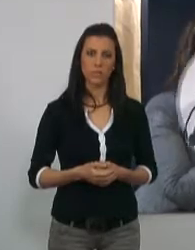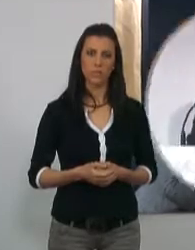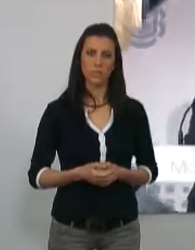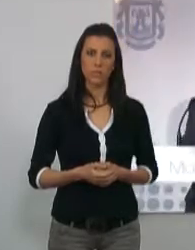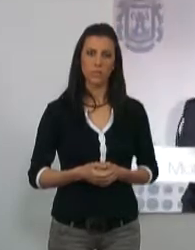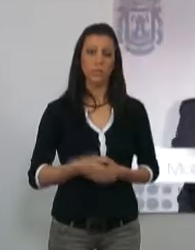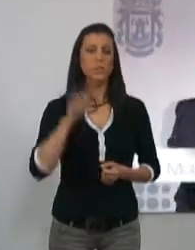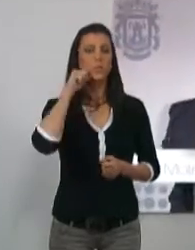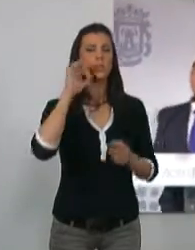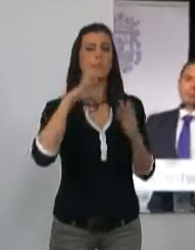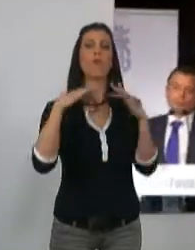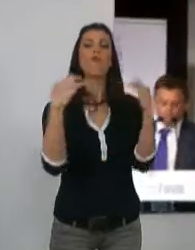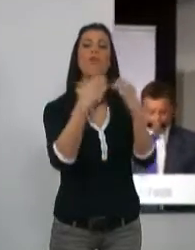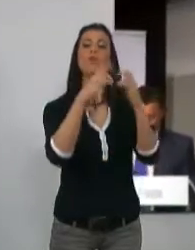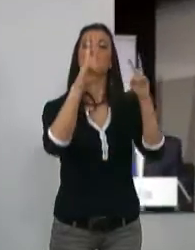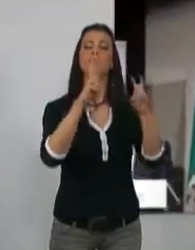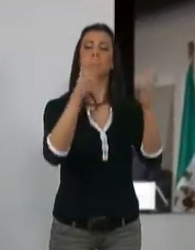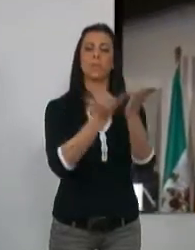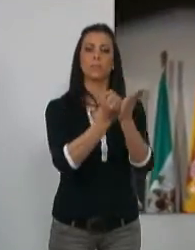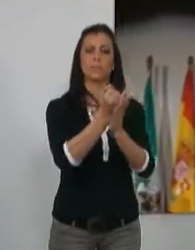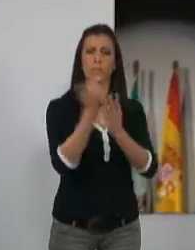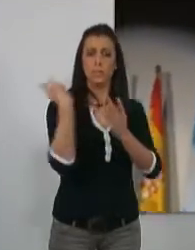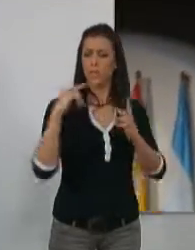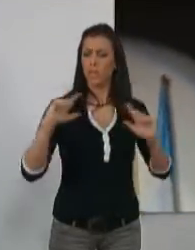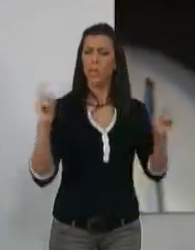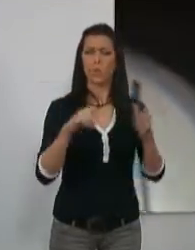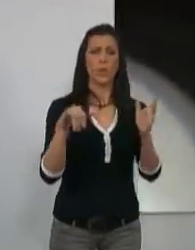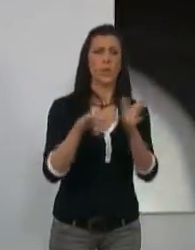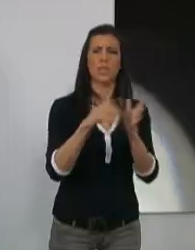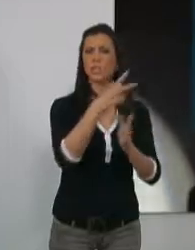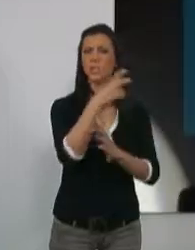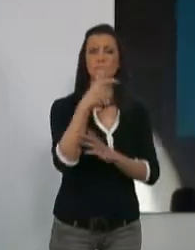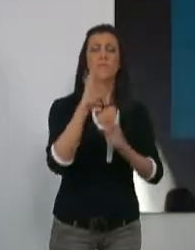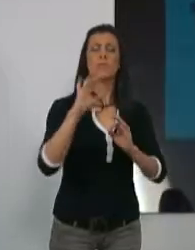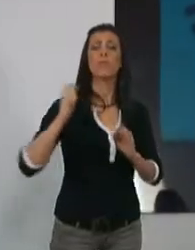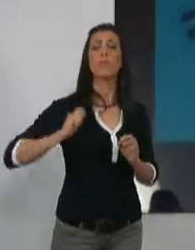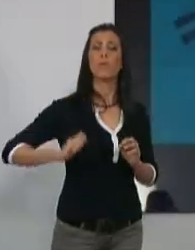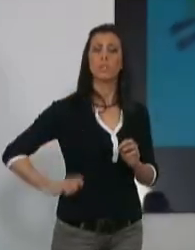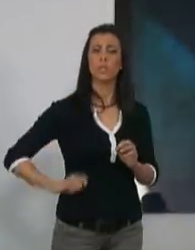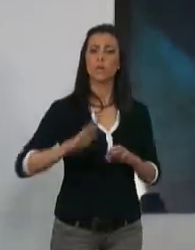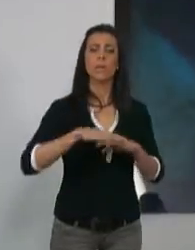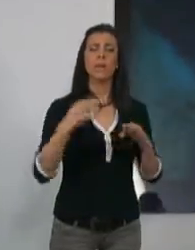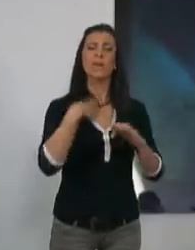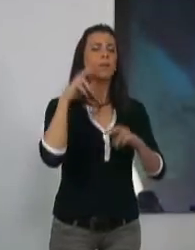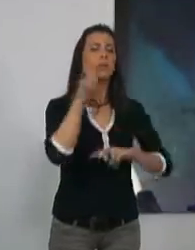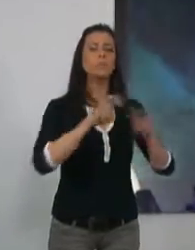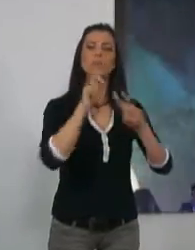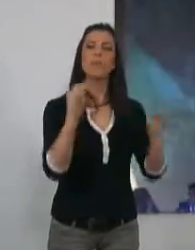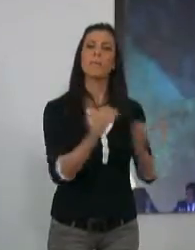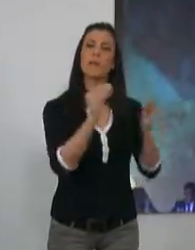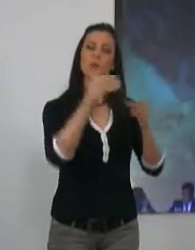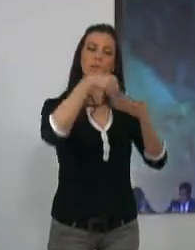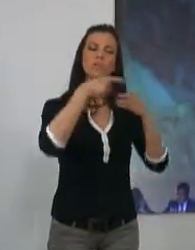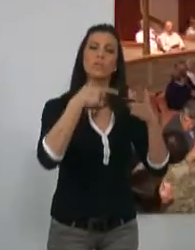El Motril Forum de Agricultura ha reunido a cerca de dos centenares de profesionales en busca de